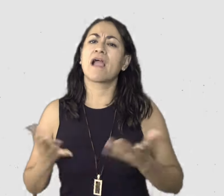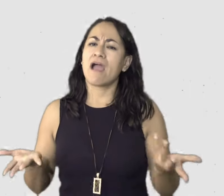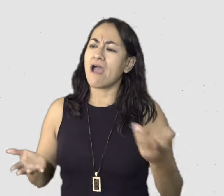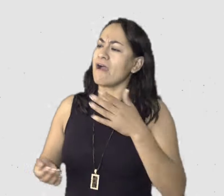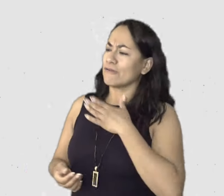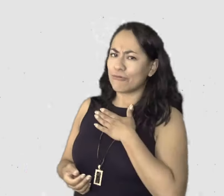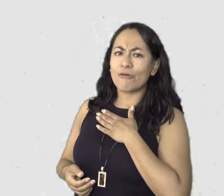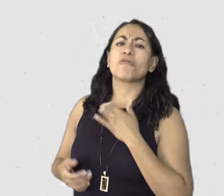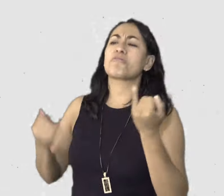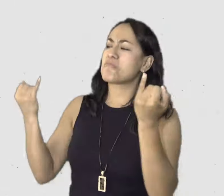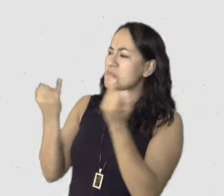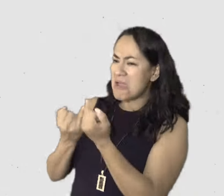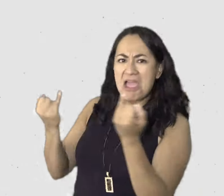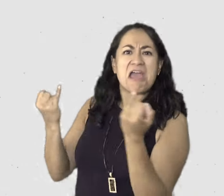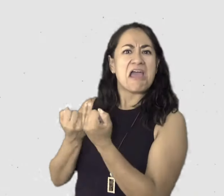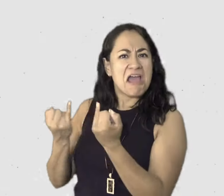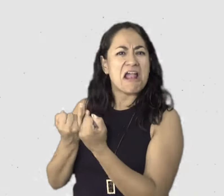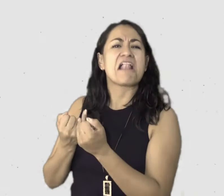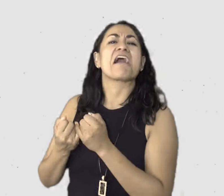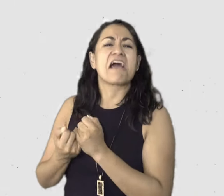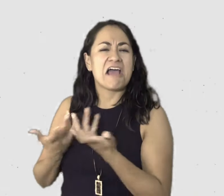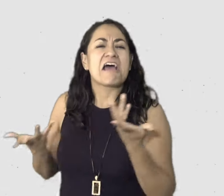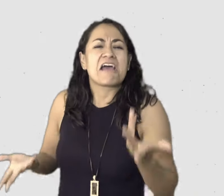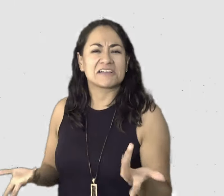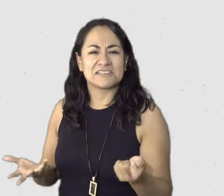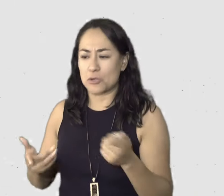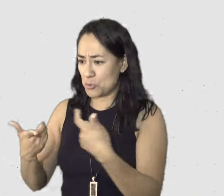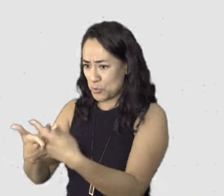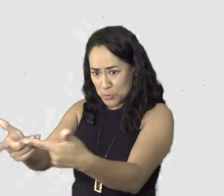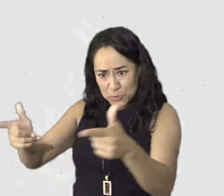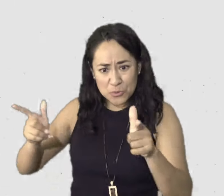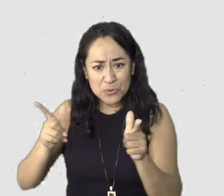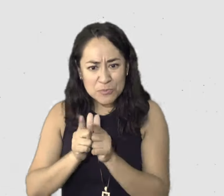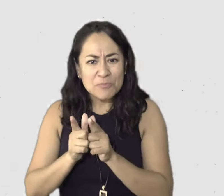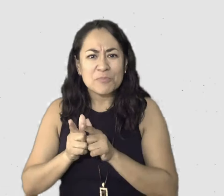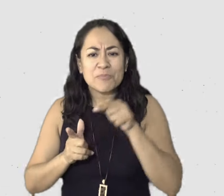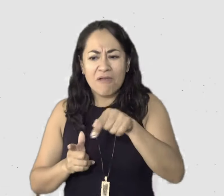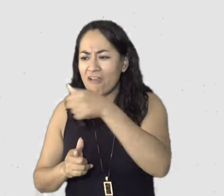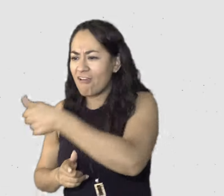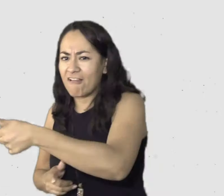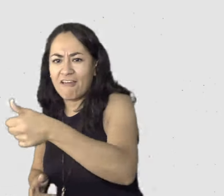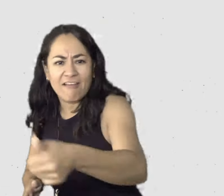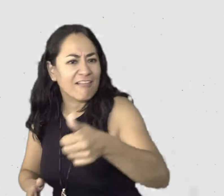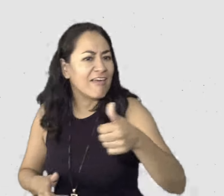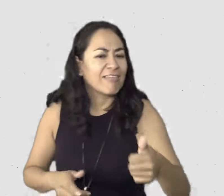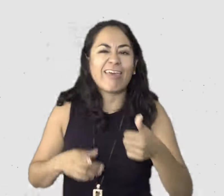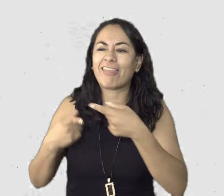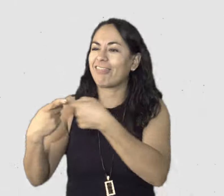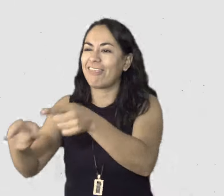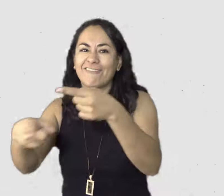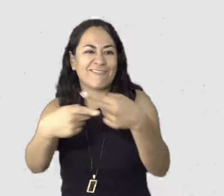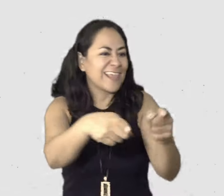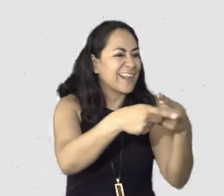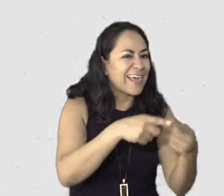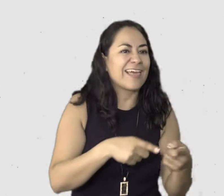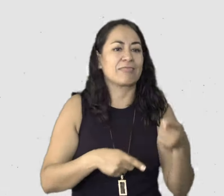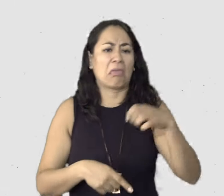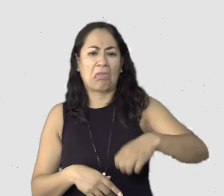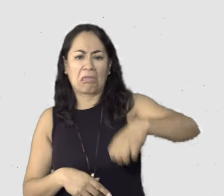pienso que eso fue lo importante, que a pesar de que el grupo lo iniciamos cada quien viviendo una etapa diferente en nuestras vidas, así nos